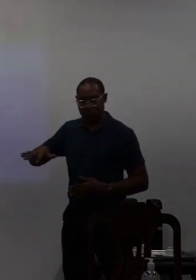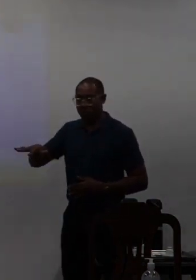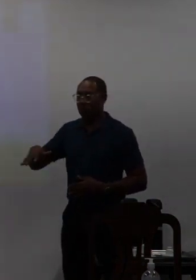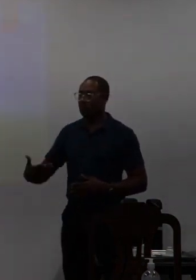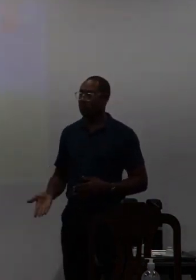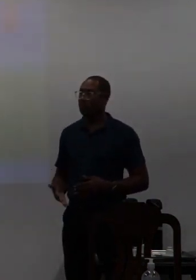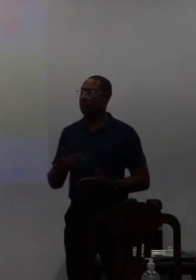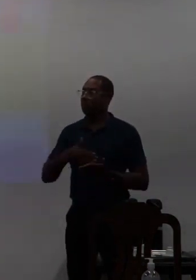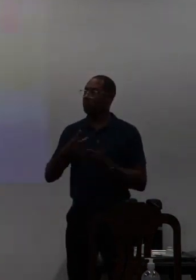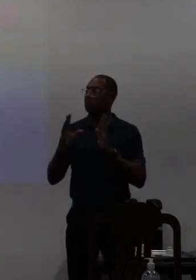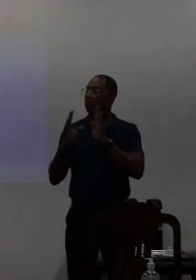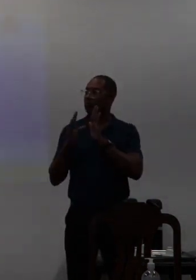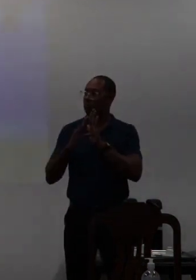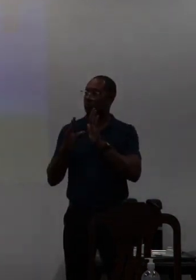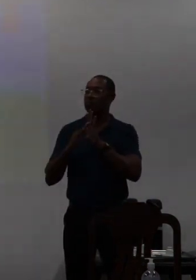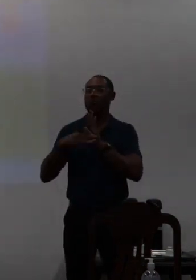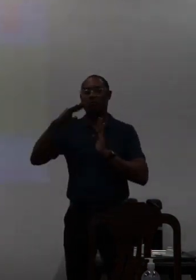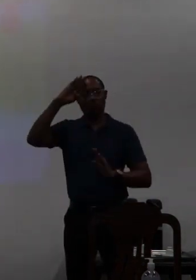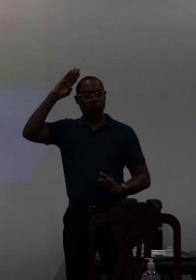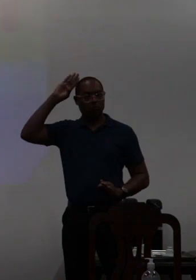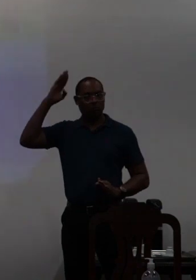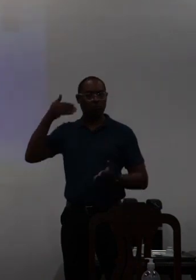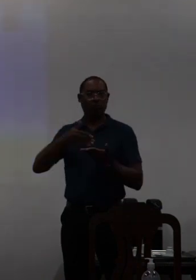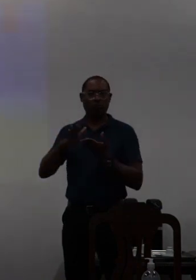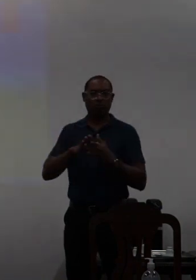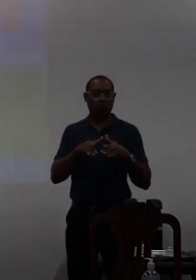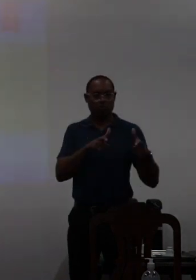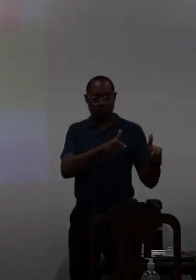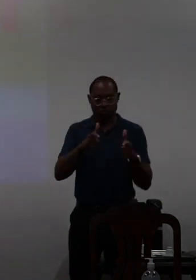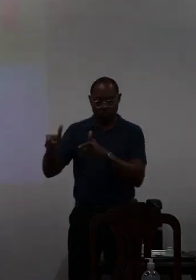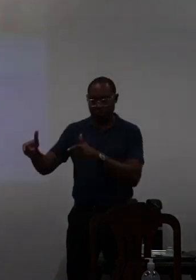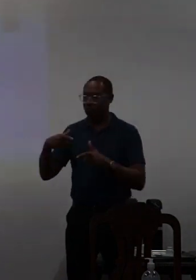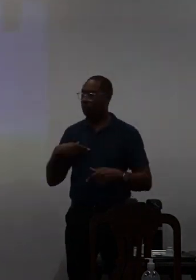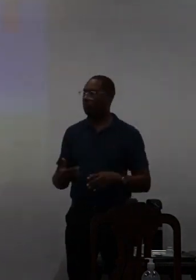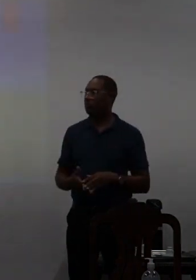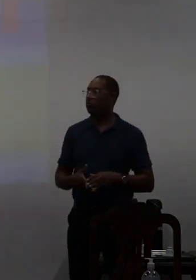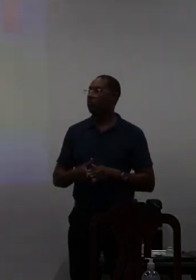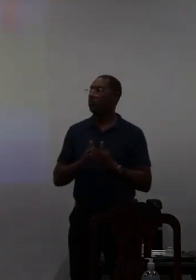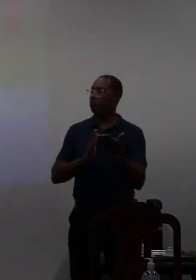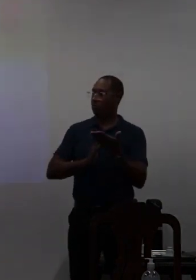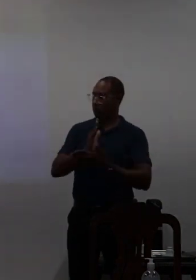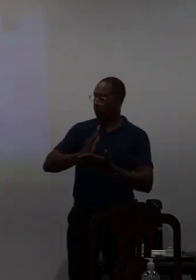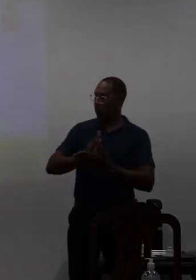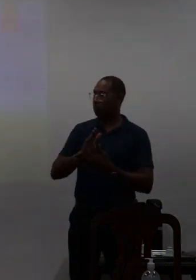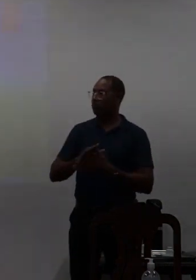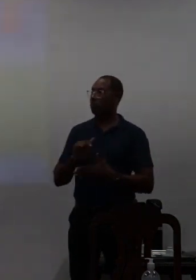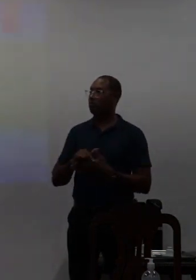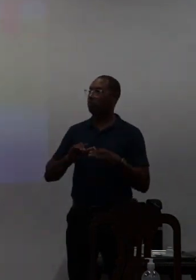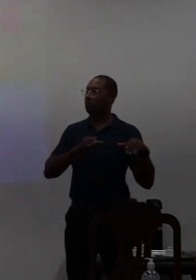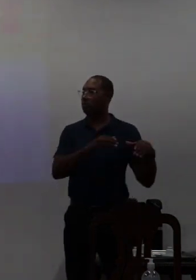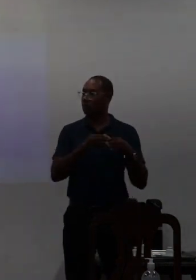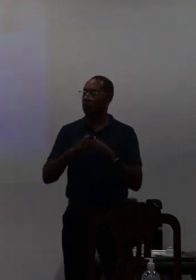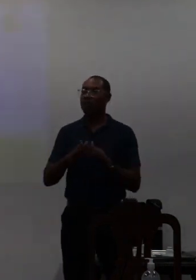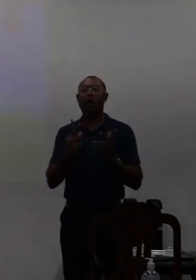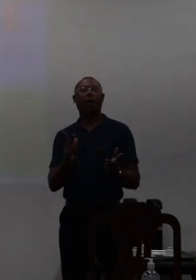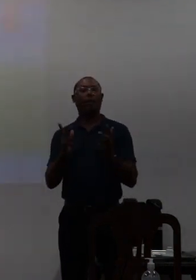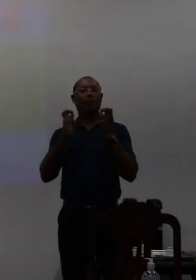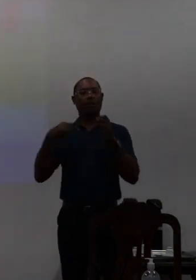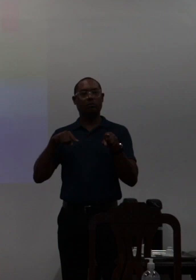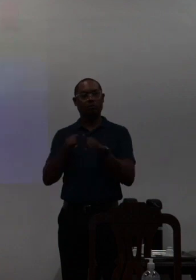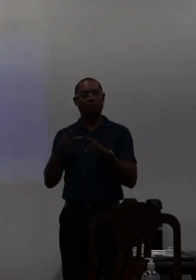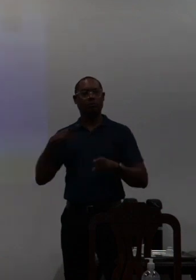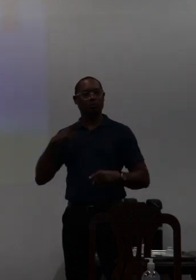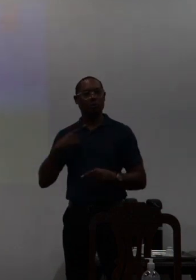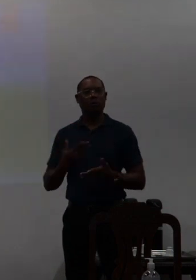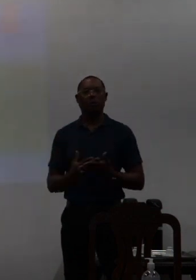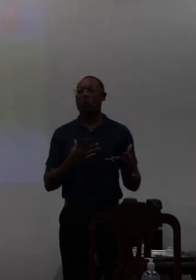segundo a comunidade acadêmica e ela estava definindo da seguinte forma acesso então eles eram para identificar e